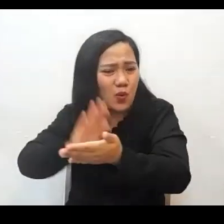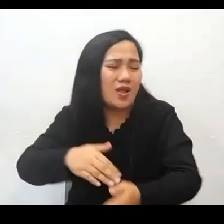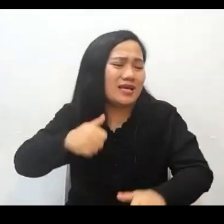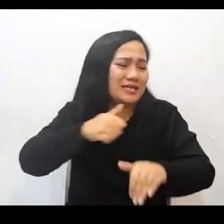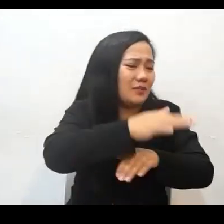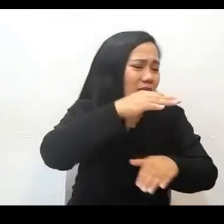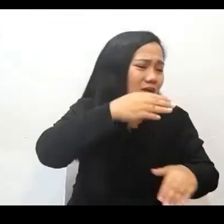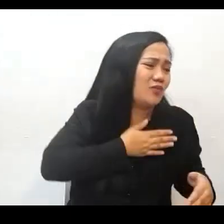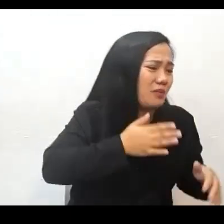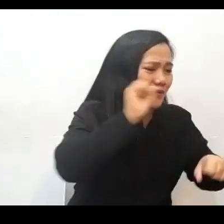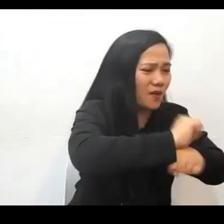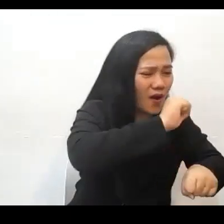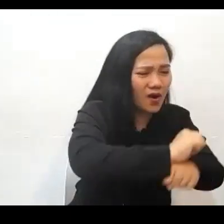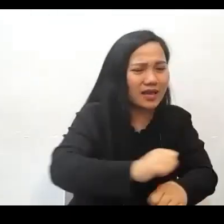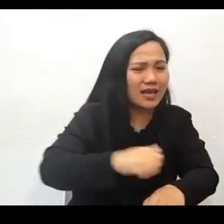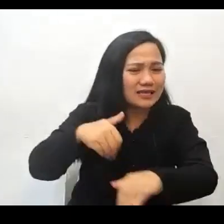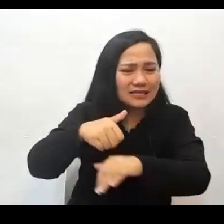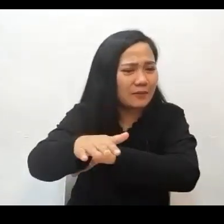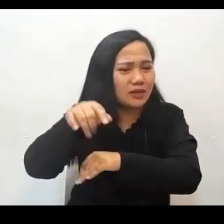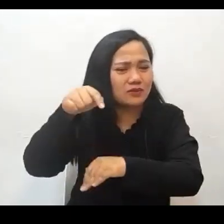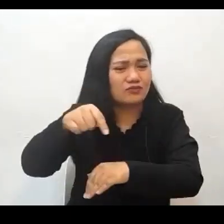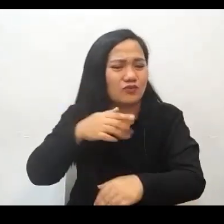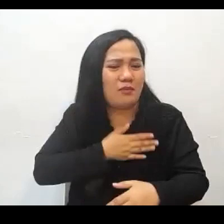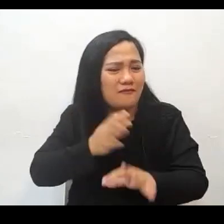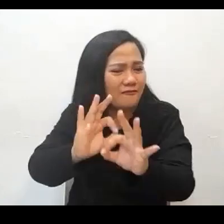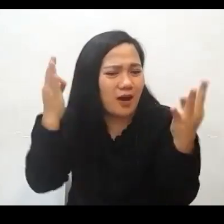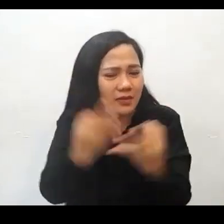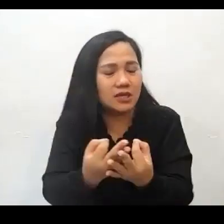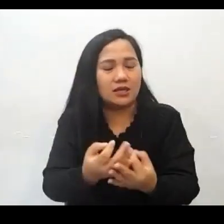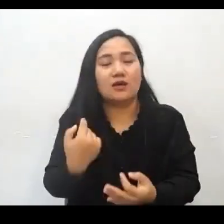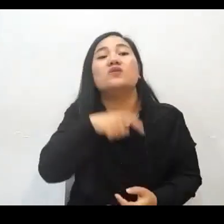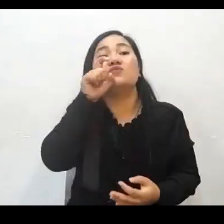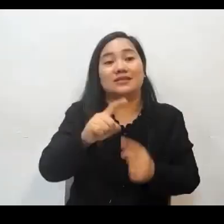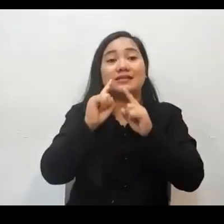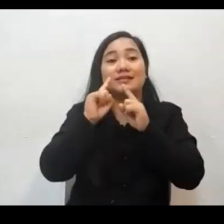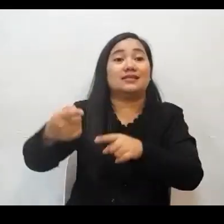Isugo mo ako sa aking pamilya. Kailangan natin sumagot ng ganito.